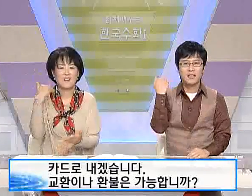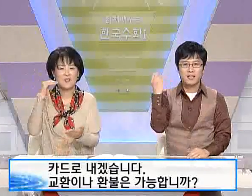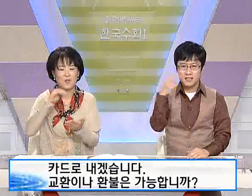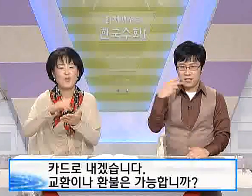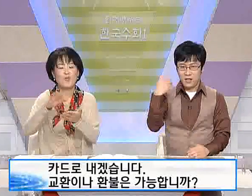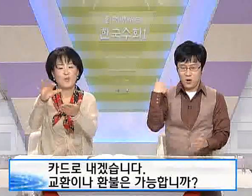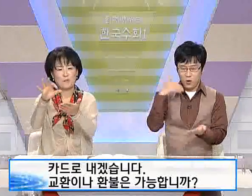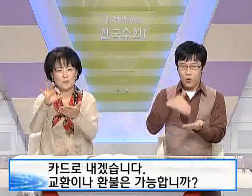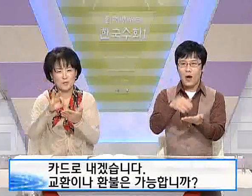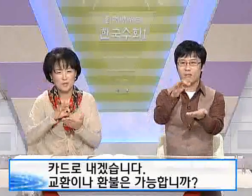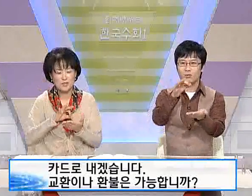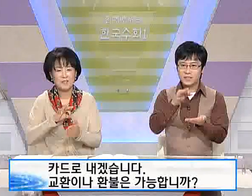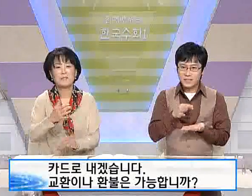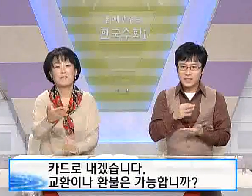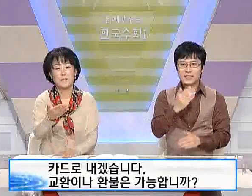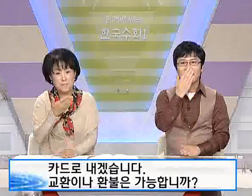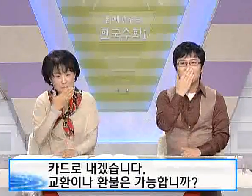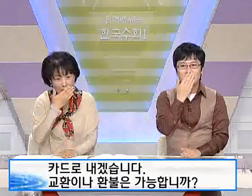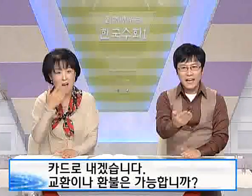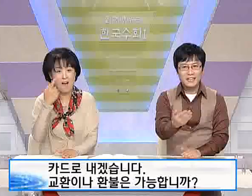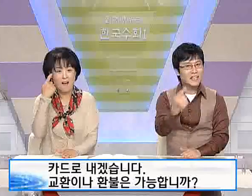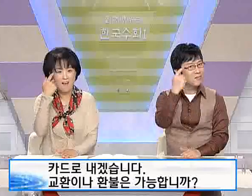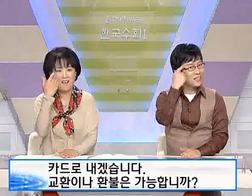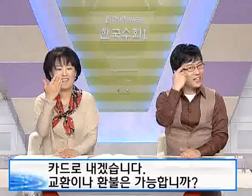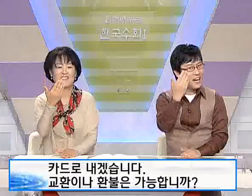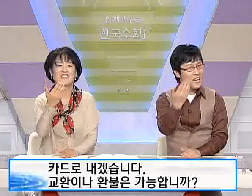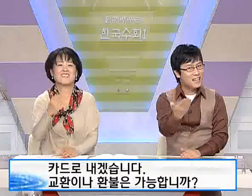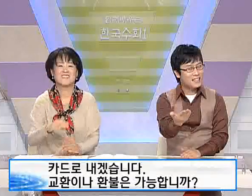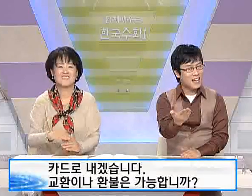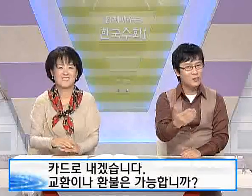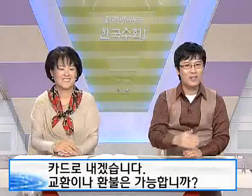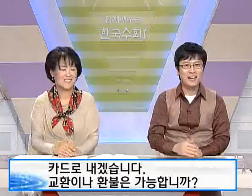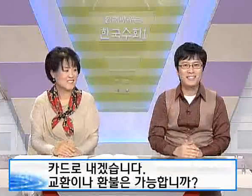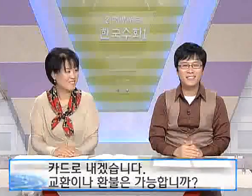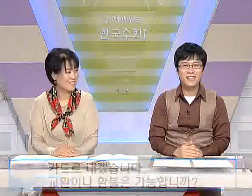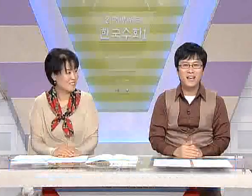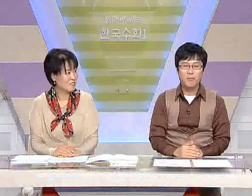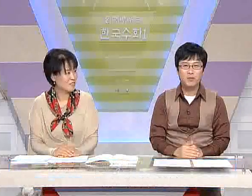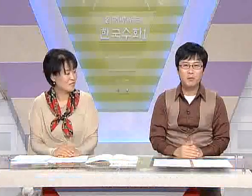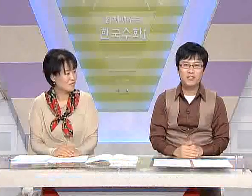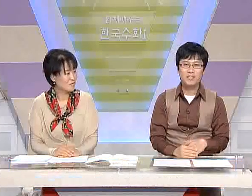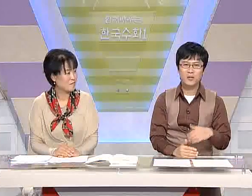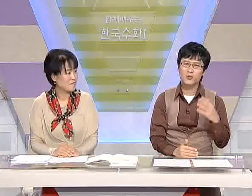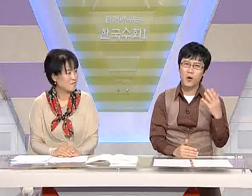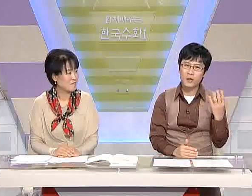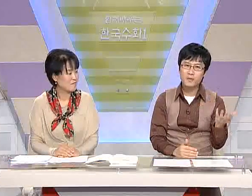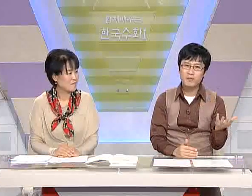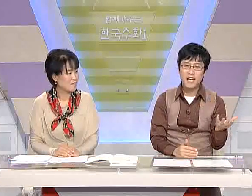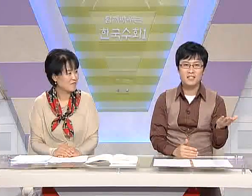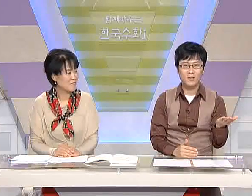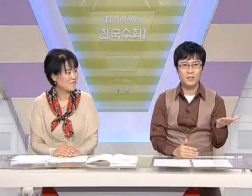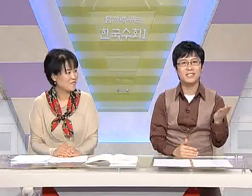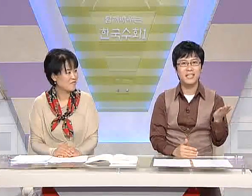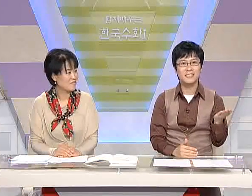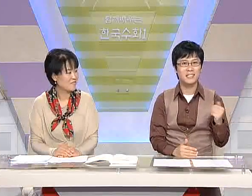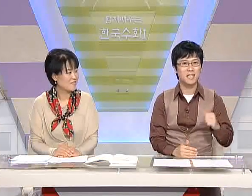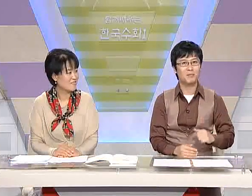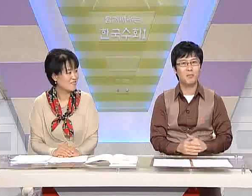교환이나 환불은 가능합니까? 자. 우리 학생들이 한번 해보실까요? 조금 어렵습니다. 천천히 차근차근 한번